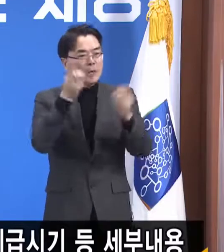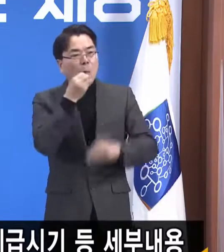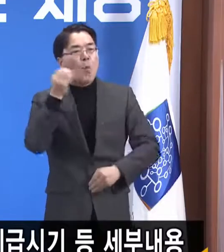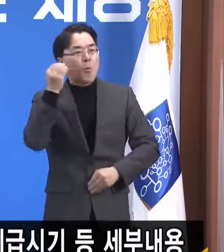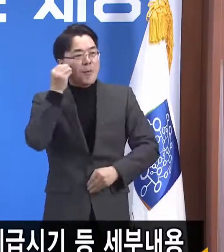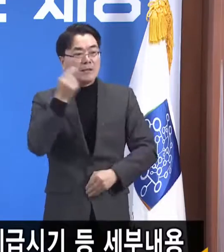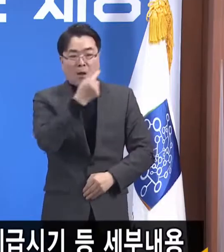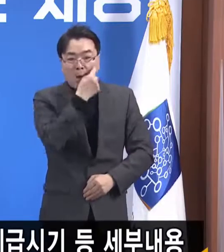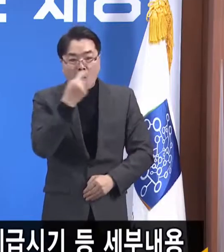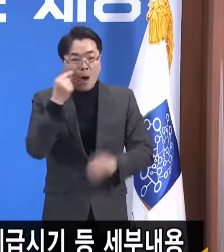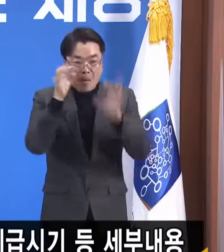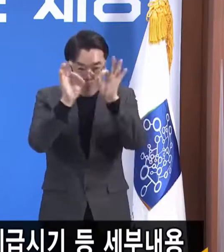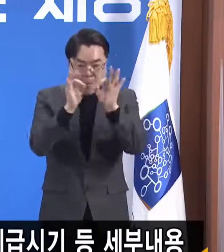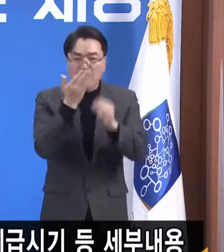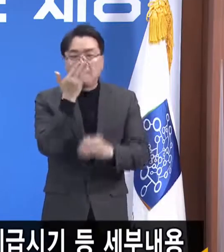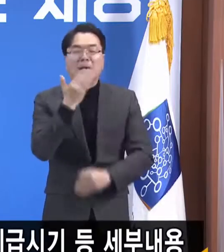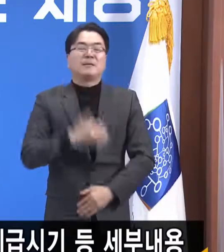있습니다.